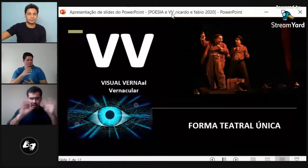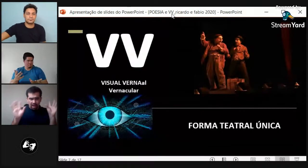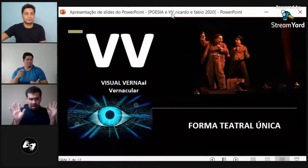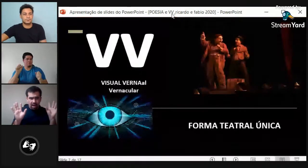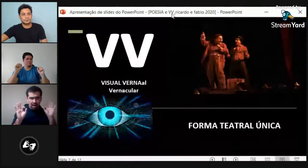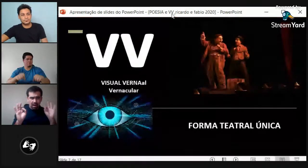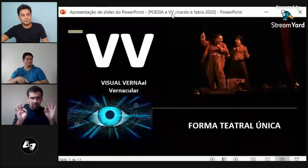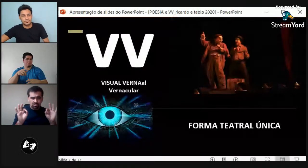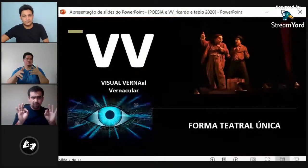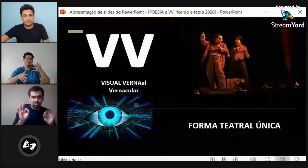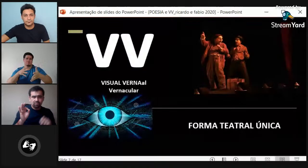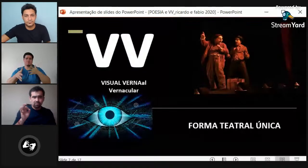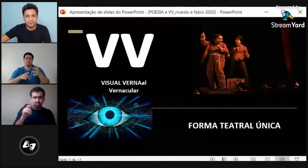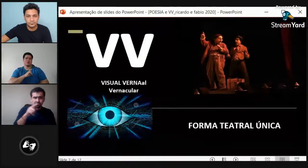ha sido muy clara.